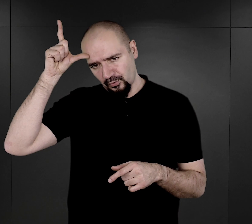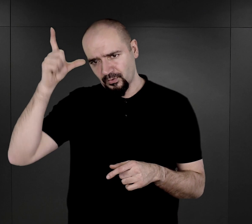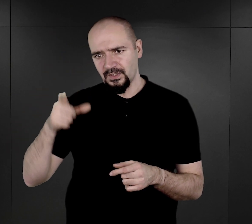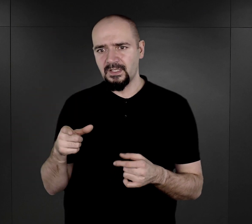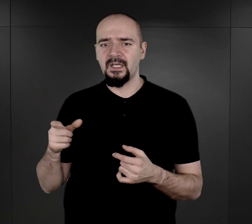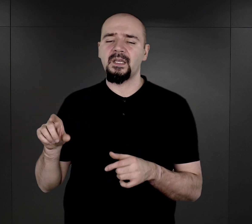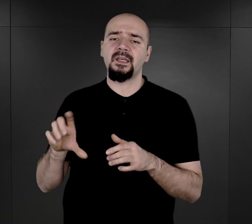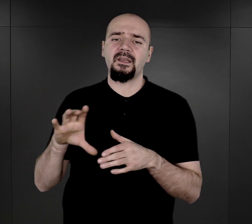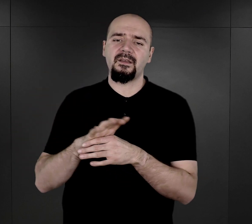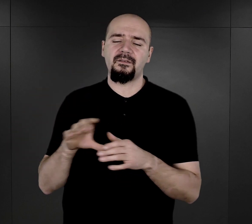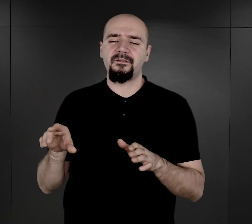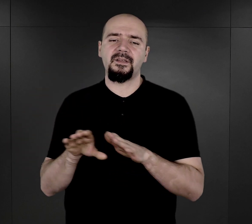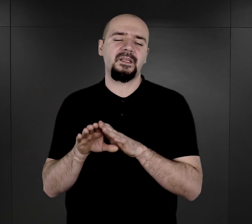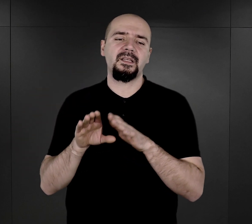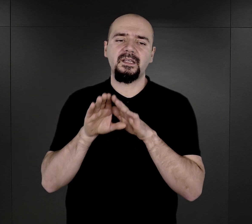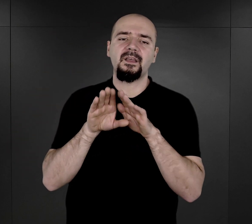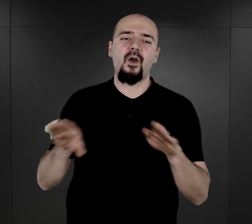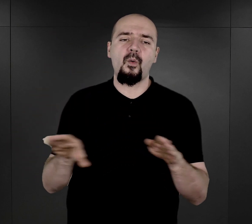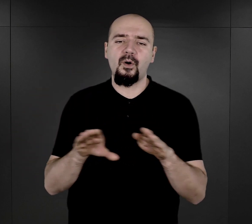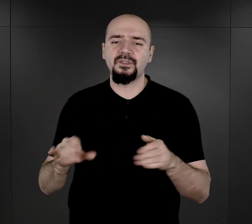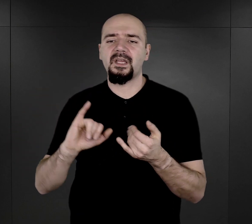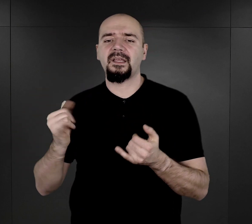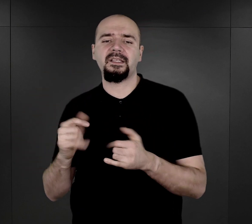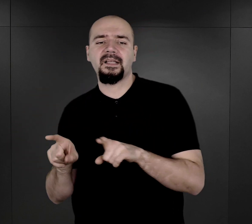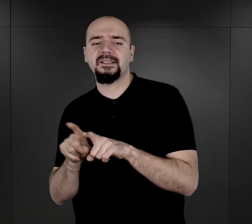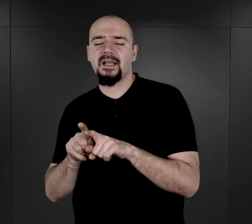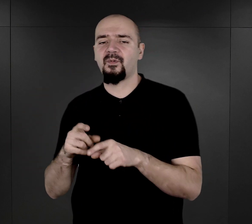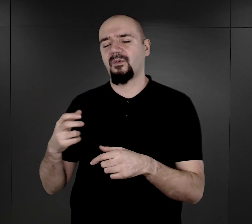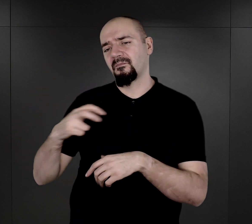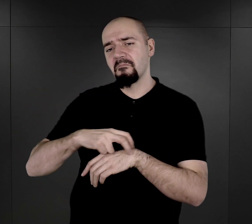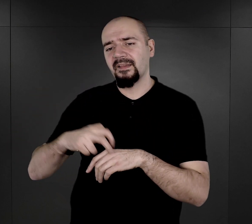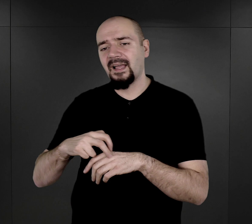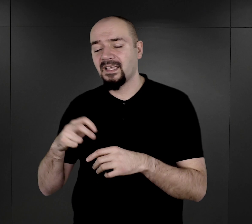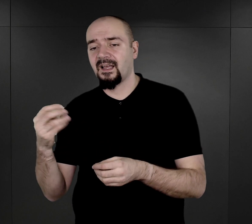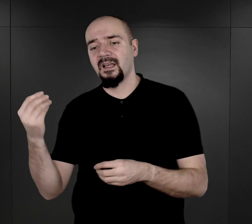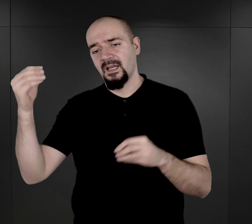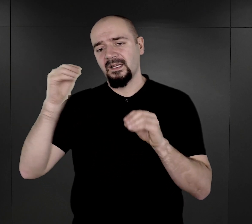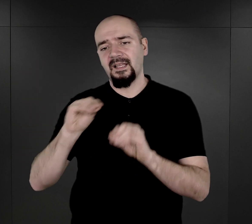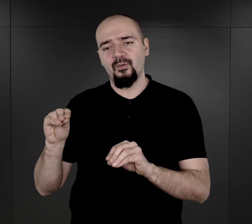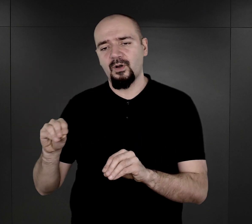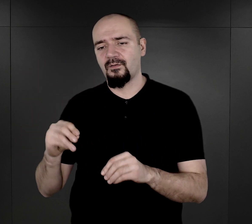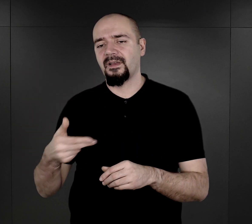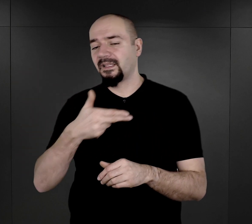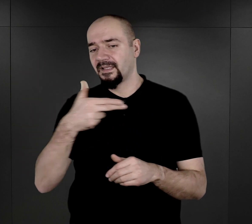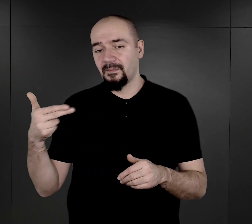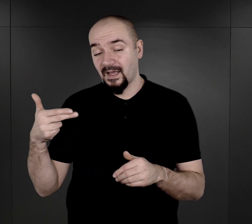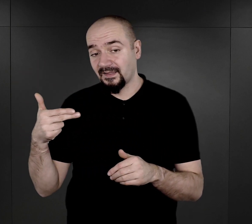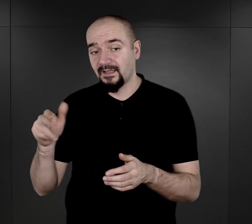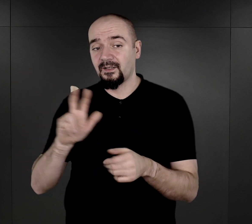Auschwitz, jak również w kontekście badań naukowych i podejmowania tematów, które historie tego